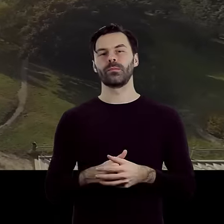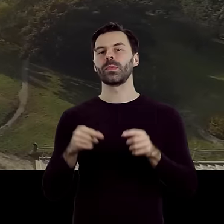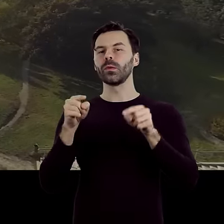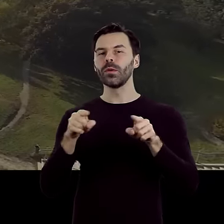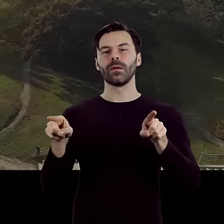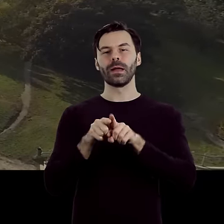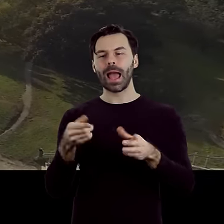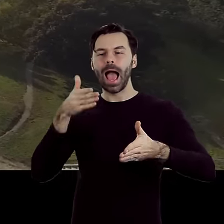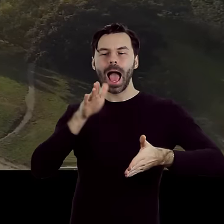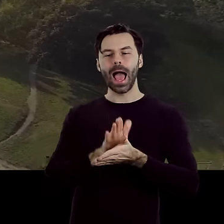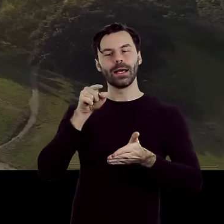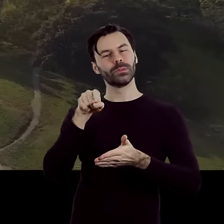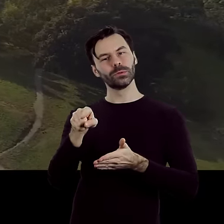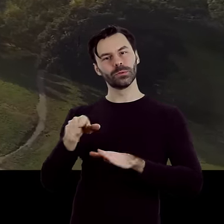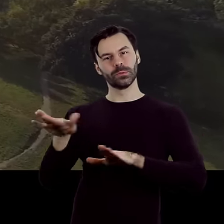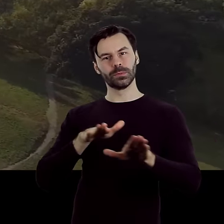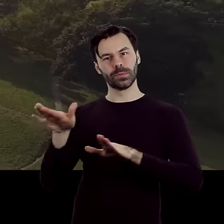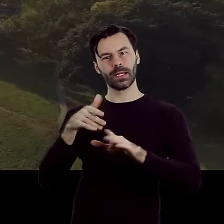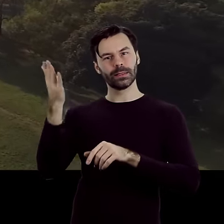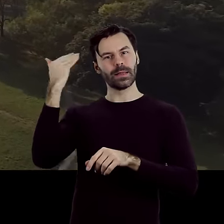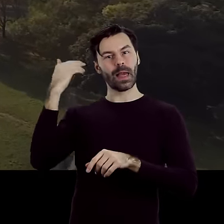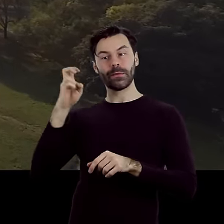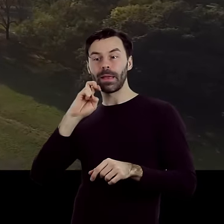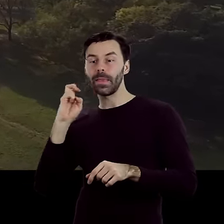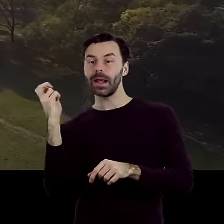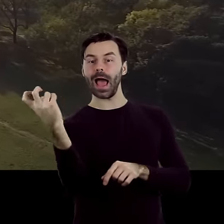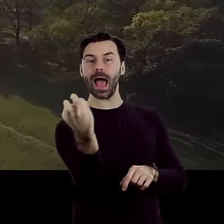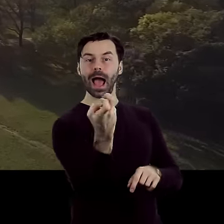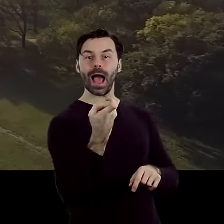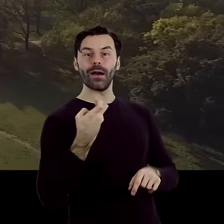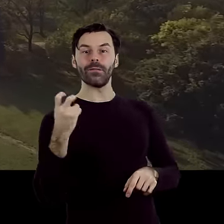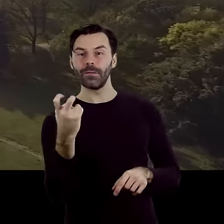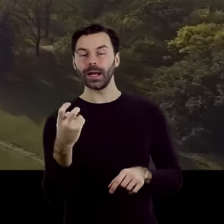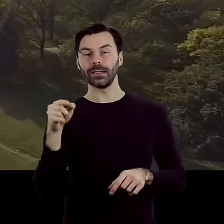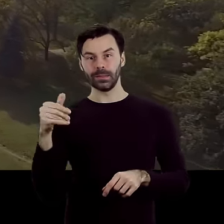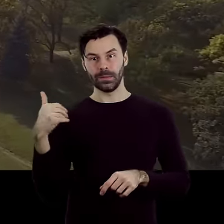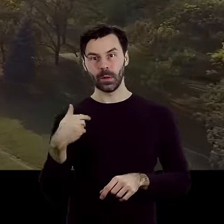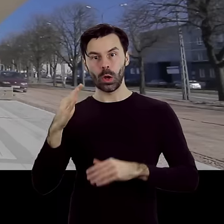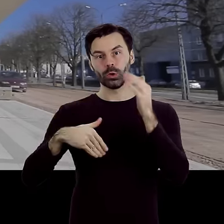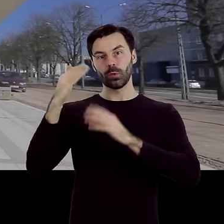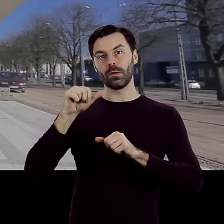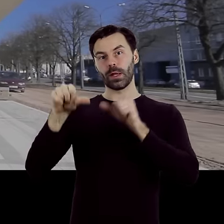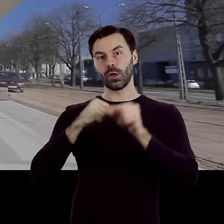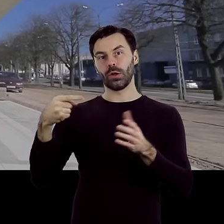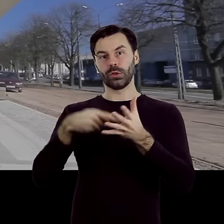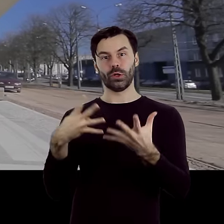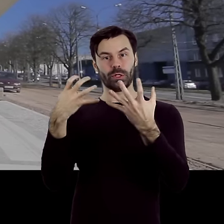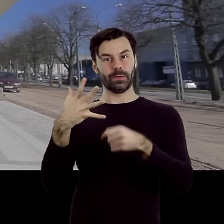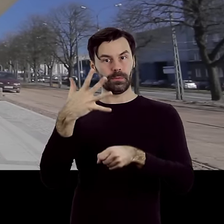Charakterystycznym obiektem wschodniej części parku jest budynek dawnej krańcówki tramwajów podmiejskich. Zbudowano go w 1953